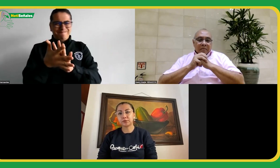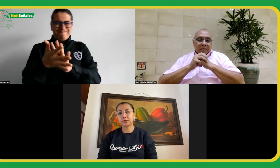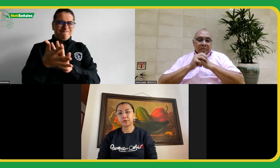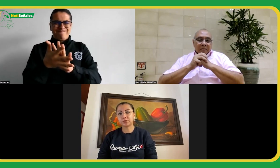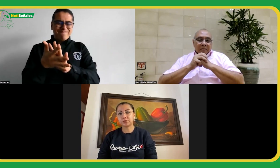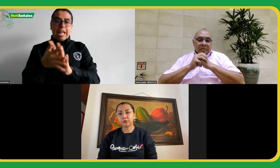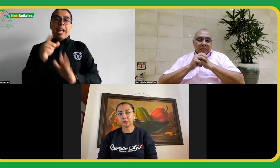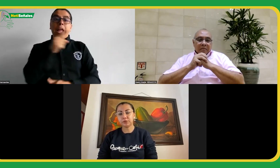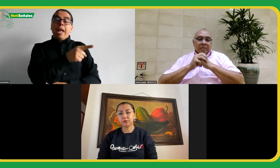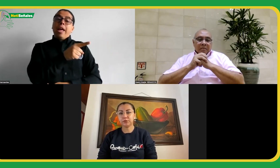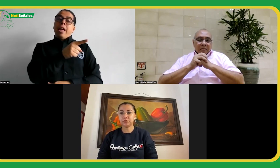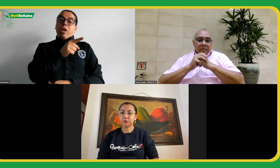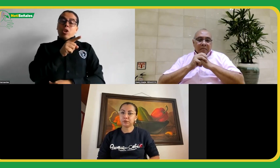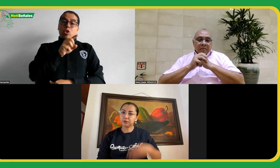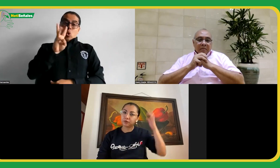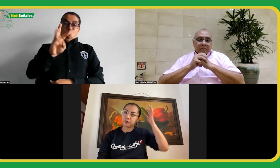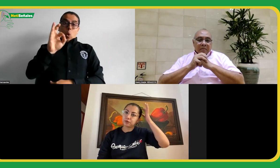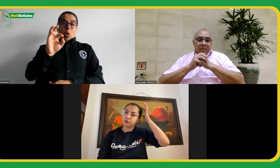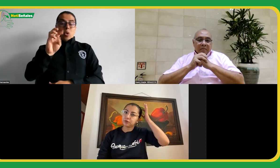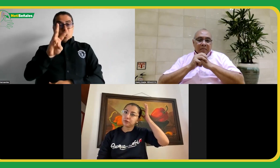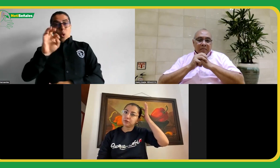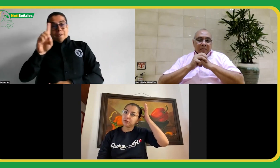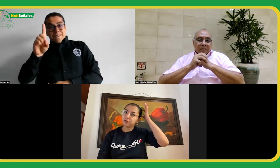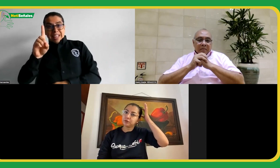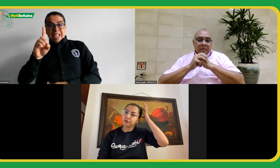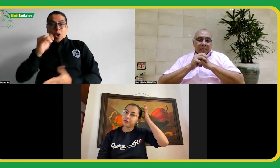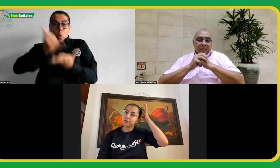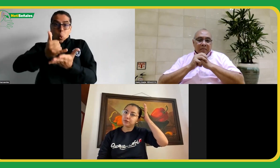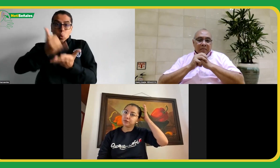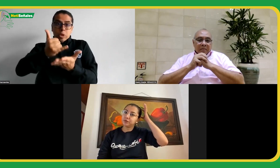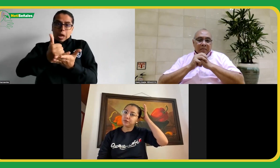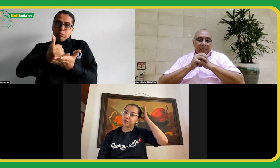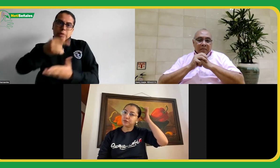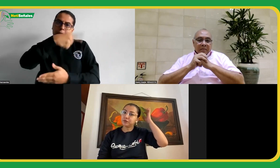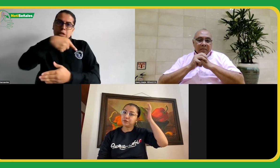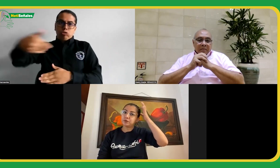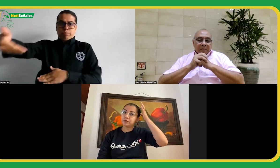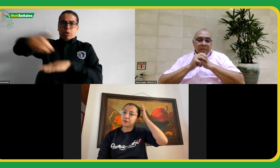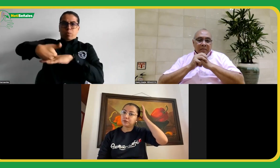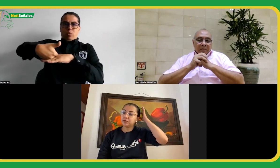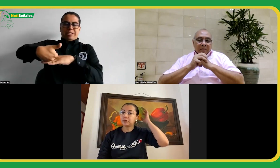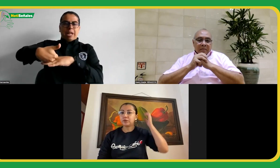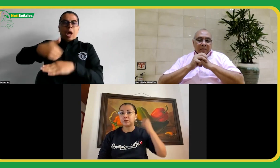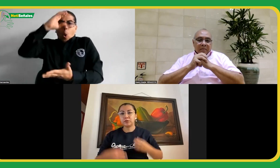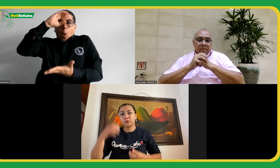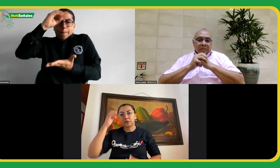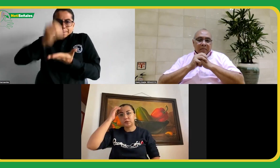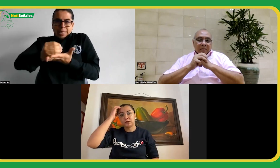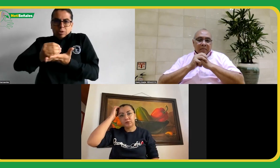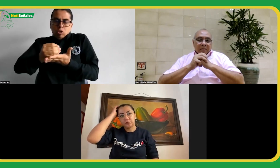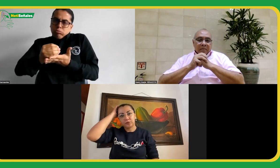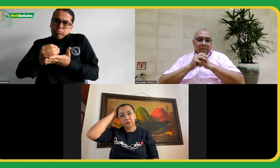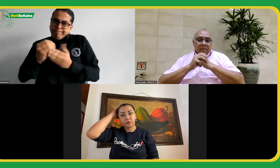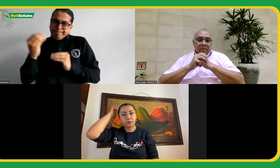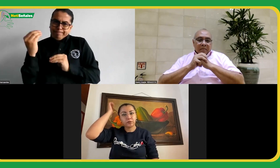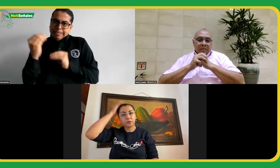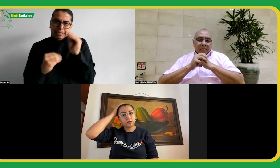En su opinión dijo que estaba en desacuerdo y que debía llamarse la bandera de las personas sordas o de los sordos.